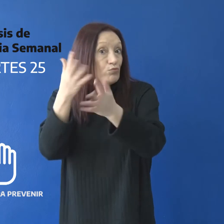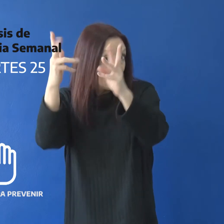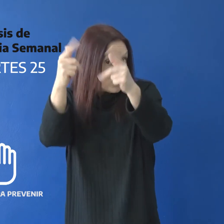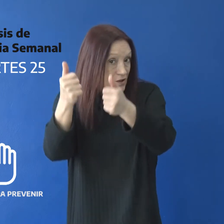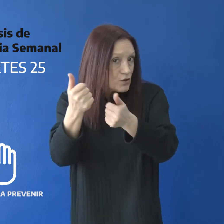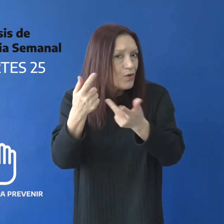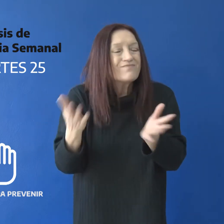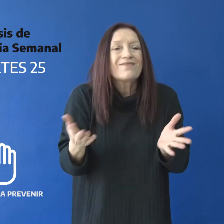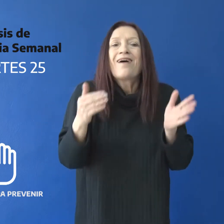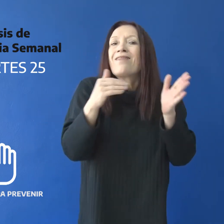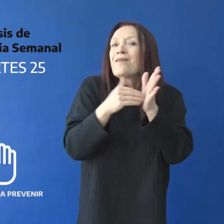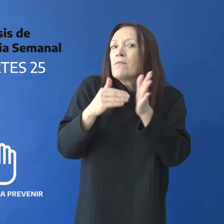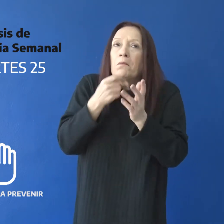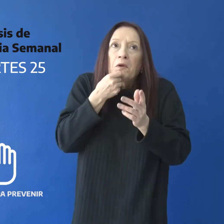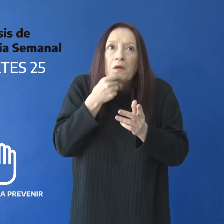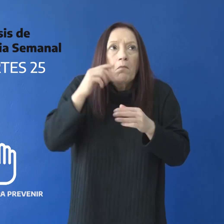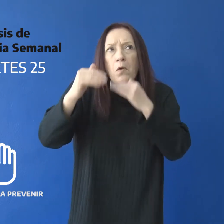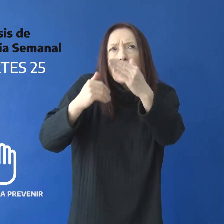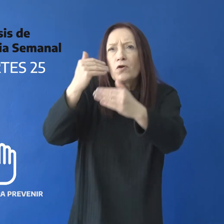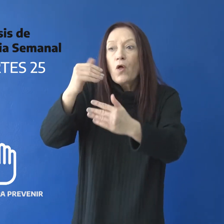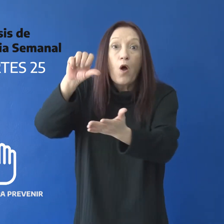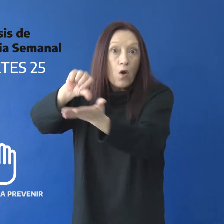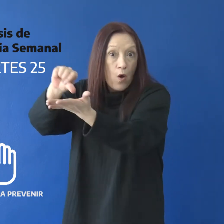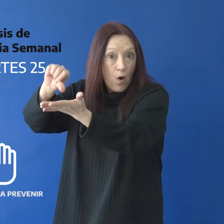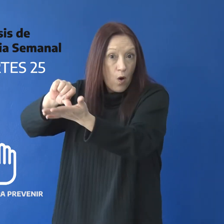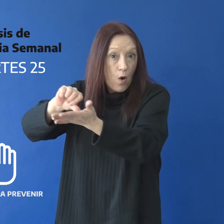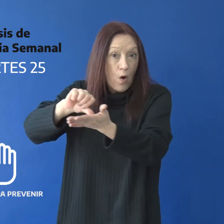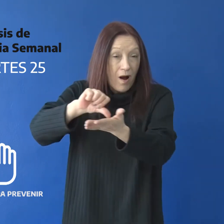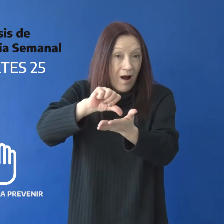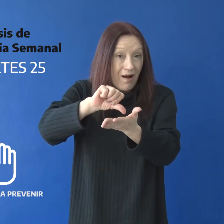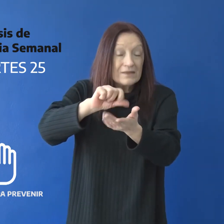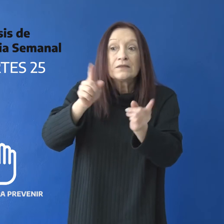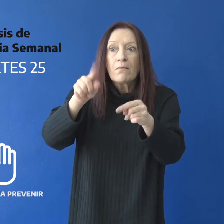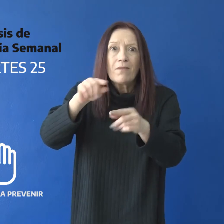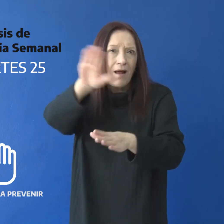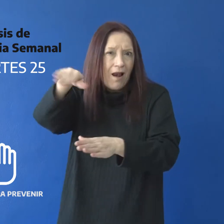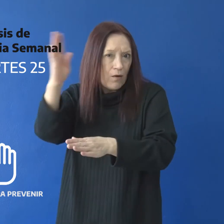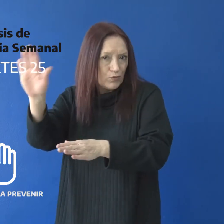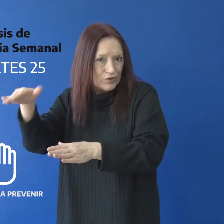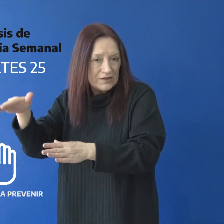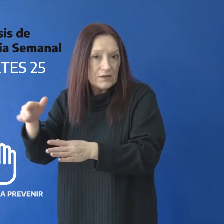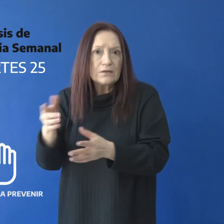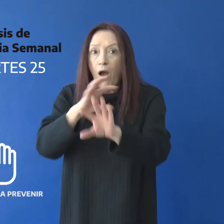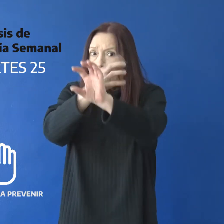deberán corresponder a temáticas tales como Desarrollo Local y Comunitario, Transformación Digital,